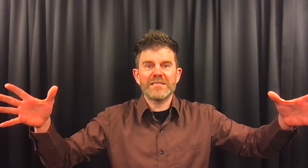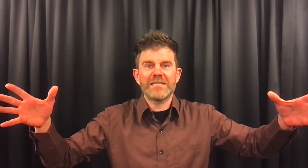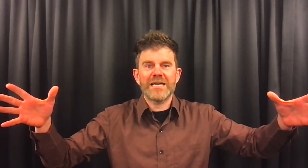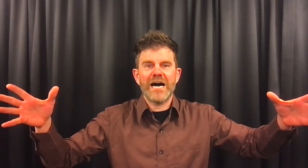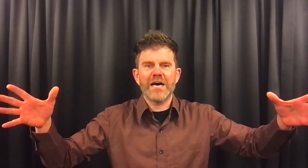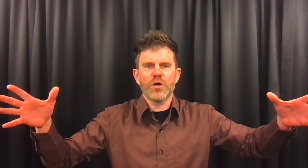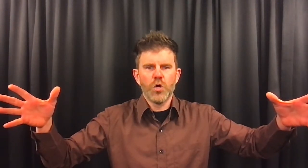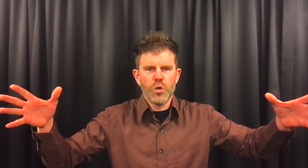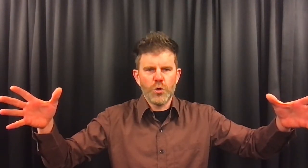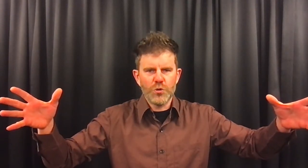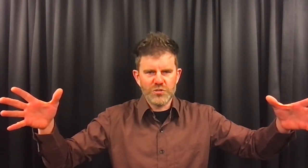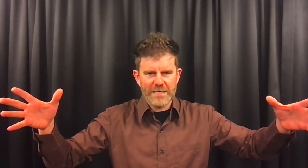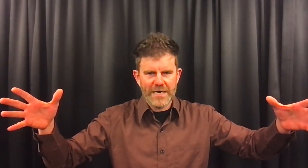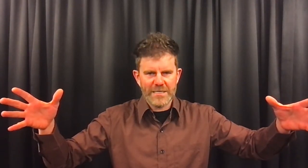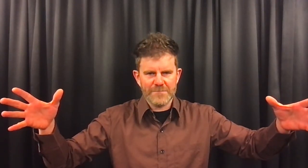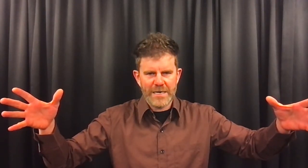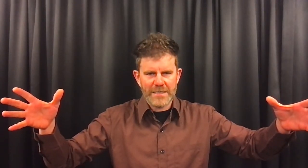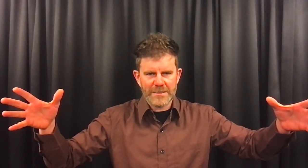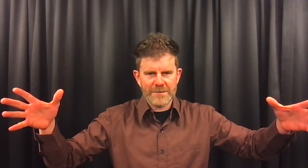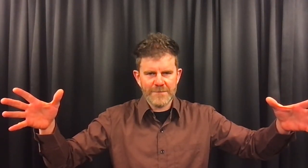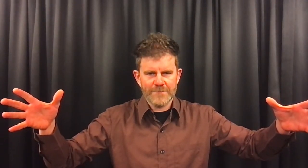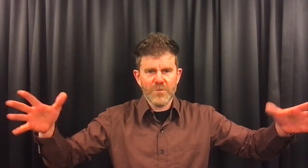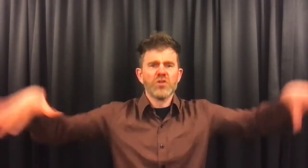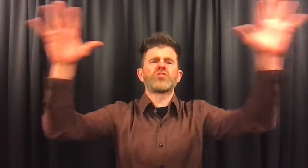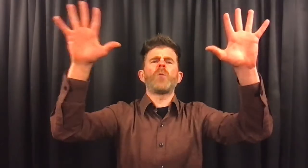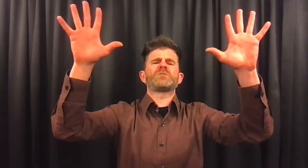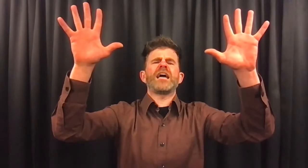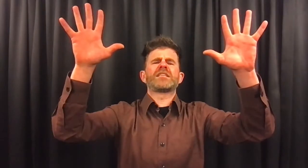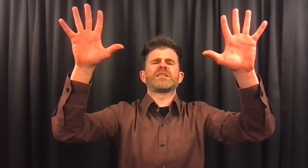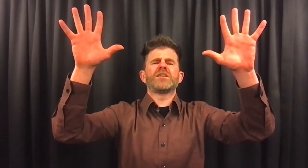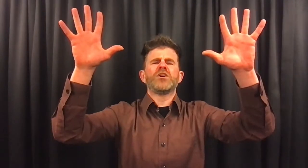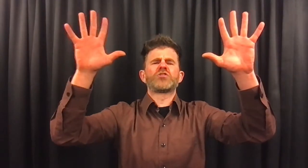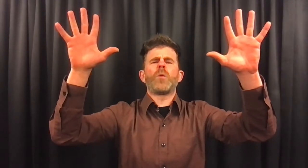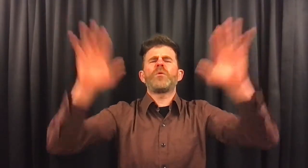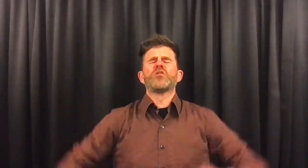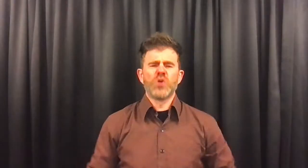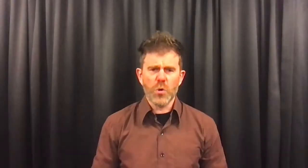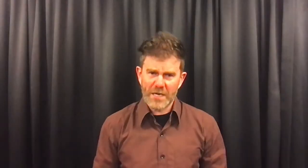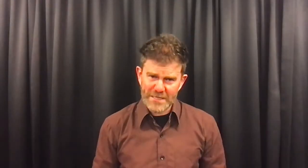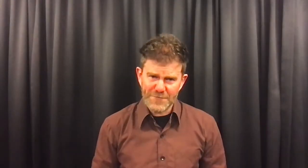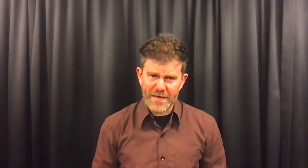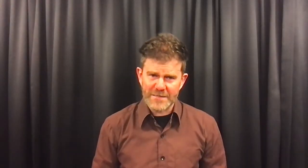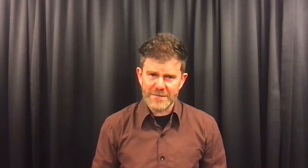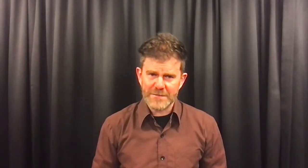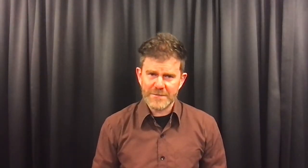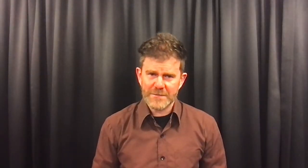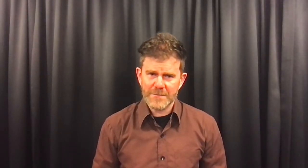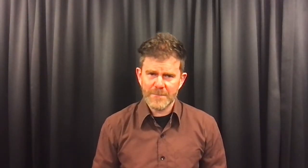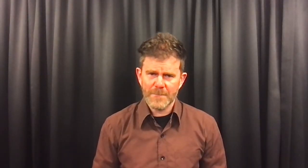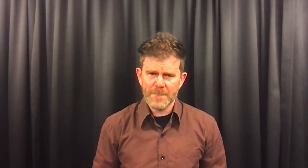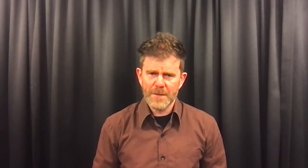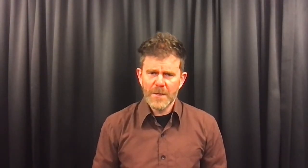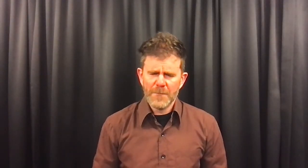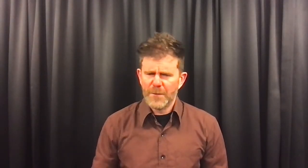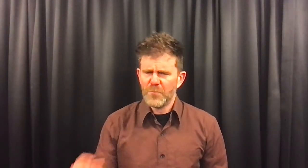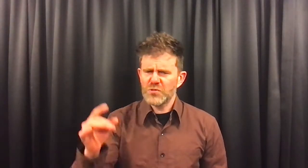elkaar ruzie aan het maken. Stop, zeiden ze. Stop, zo kan het niet verder. We moeten,